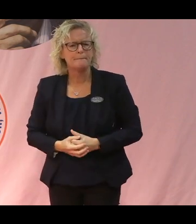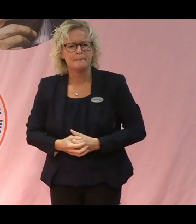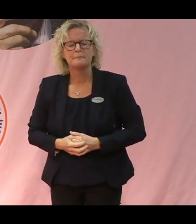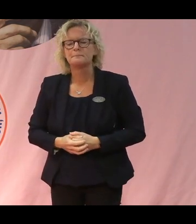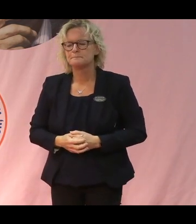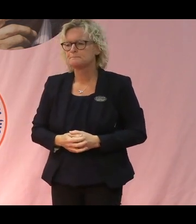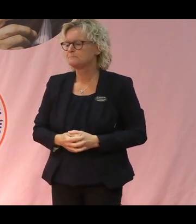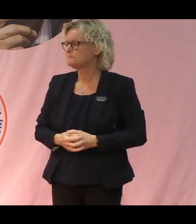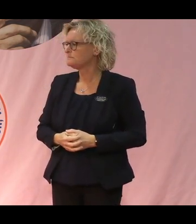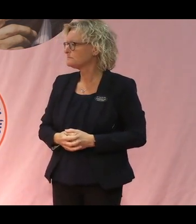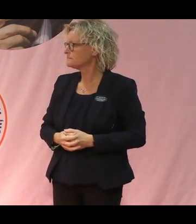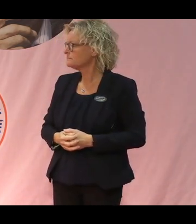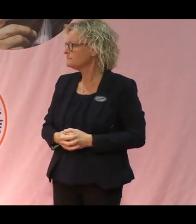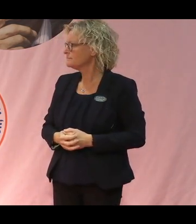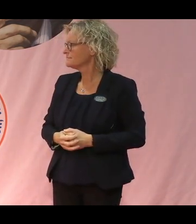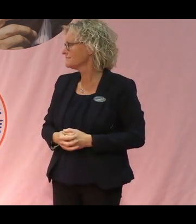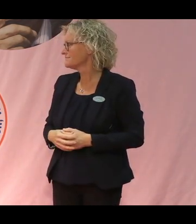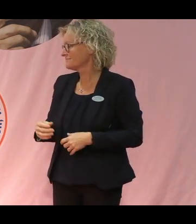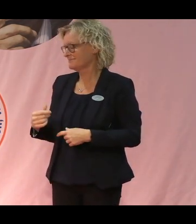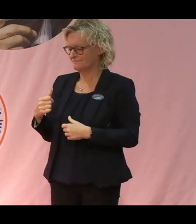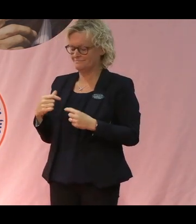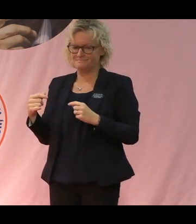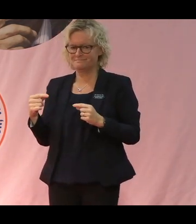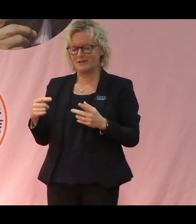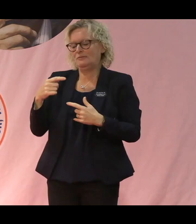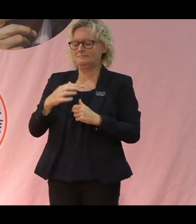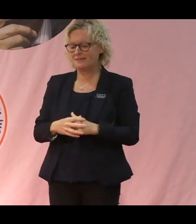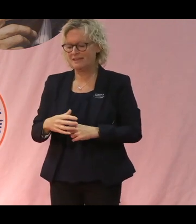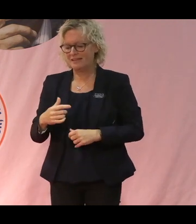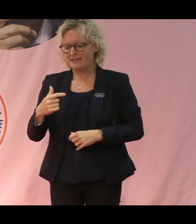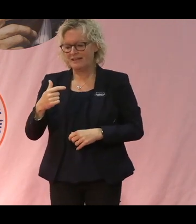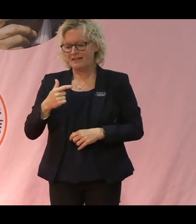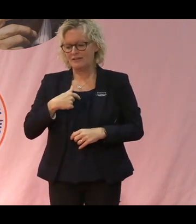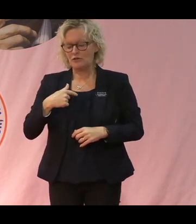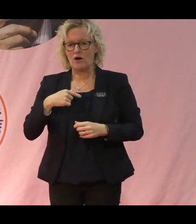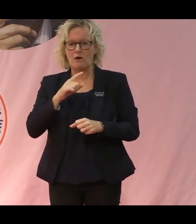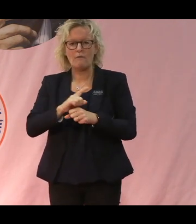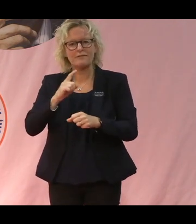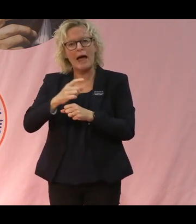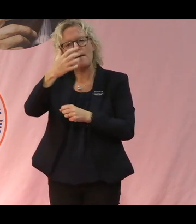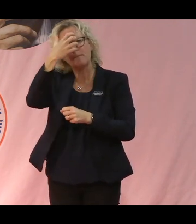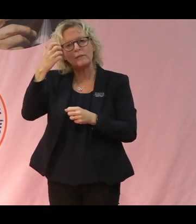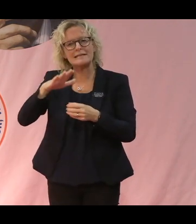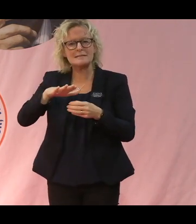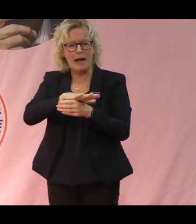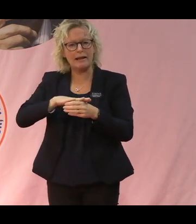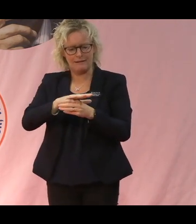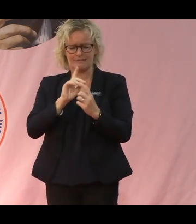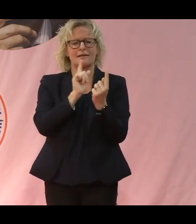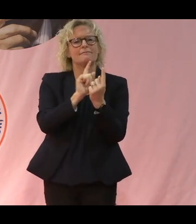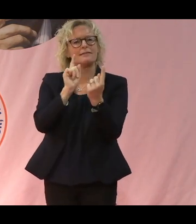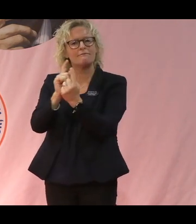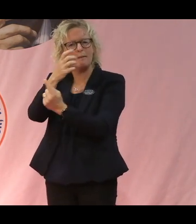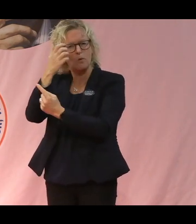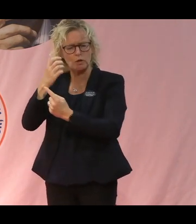Kan ni svara på det, vad man kan bidra med? Jag kan börja. Alltså jag går ju ofta till bonders marknad och pratar med bönder. Jag tycker det är ett